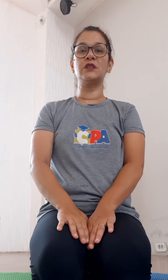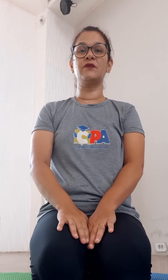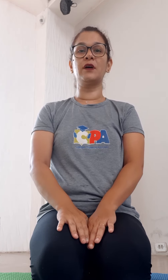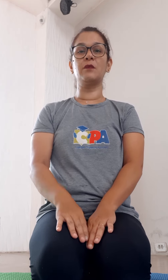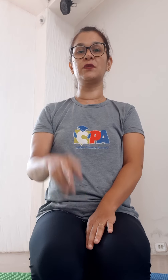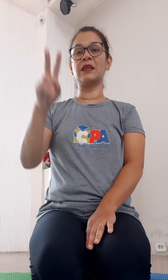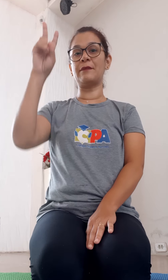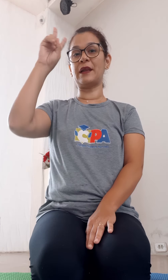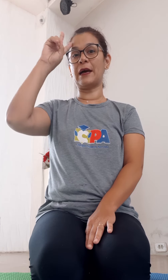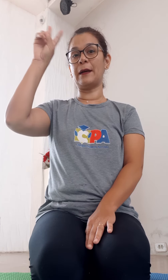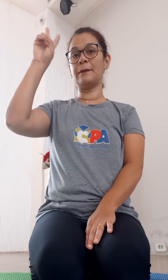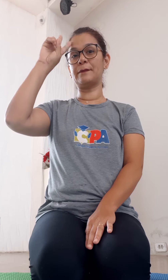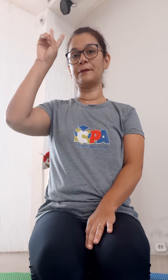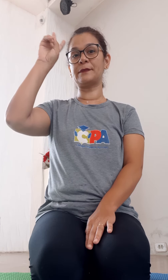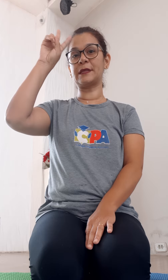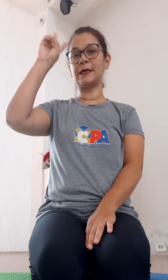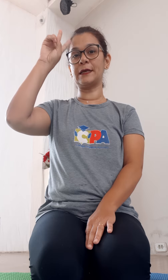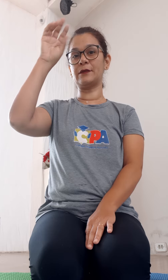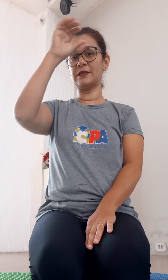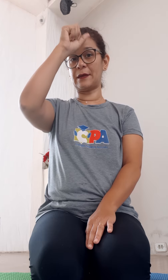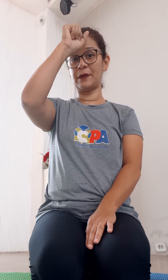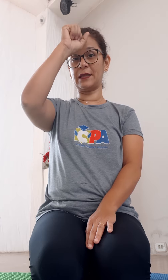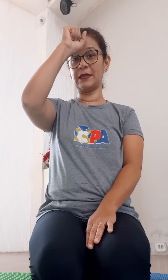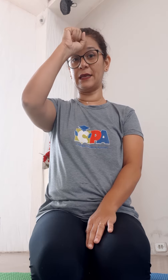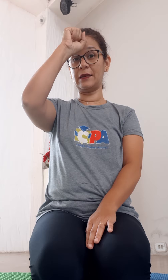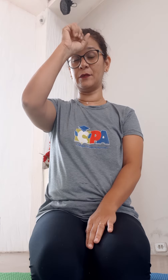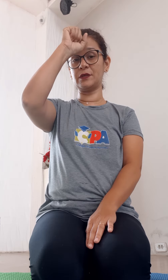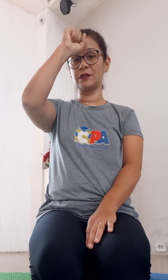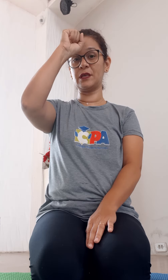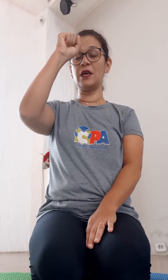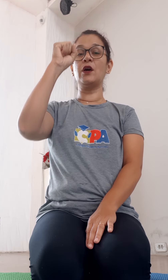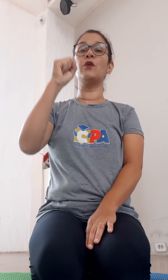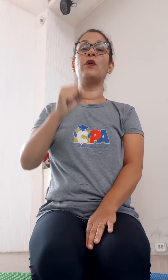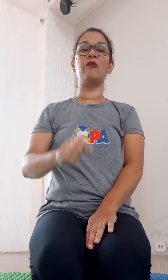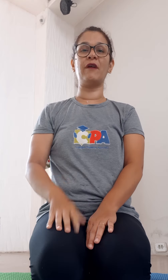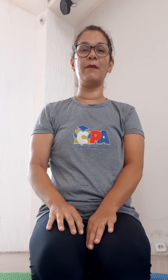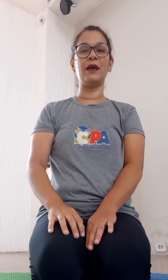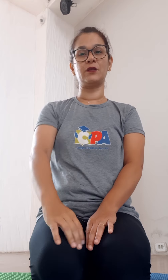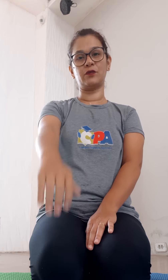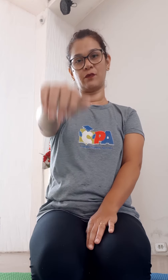vamos lembrar, nós aprendemos o alfabeto.